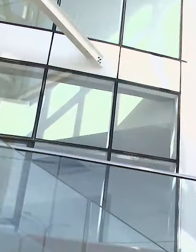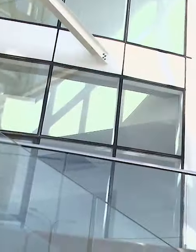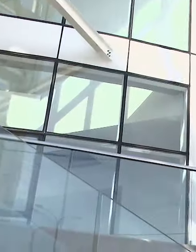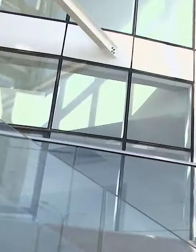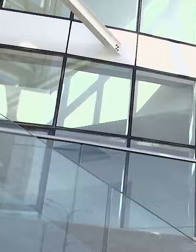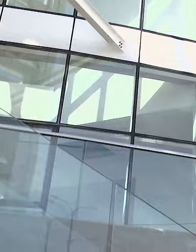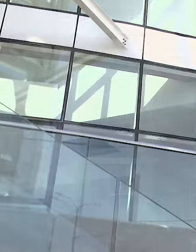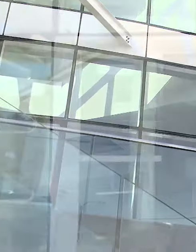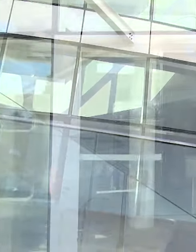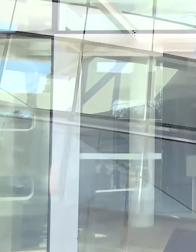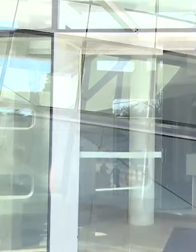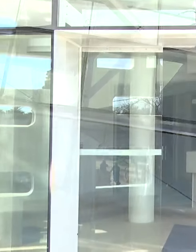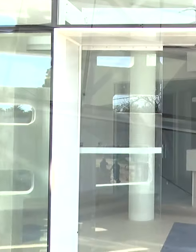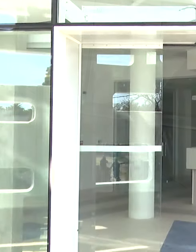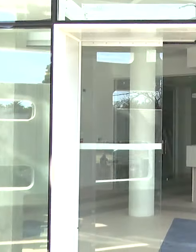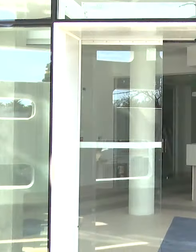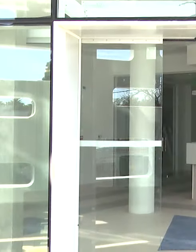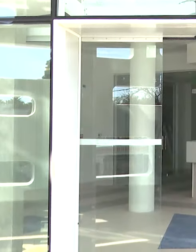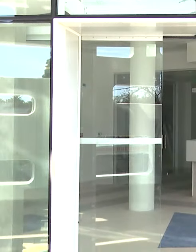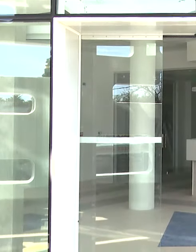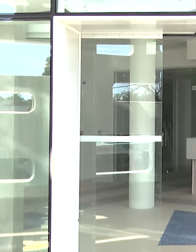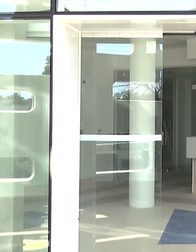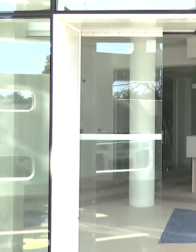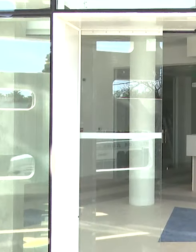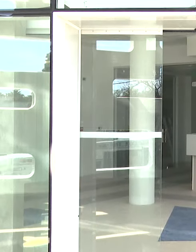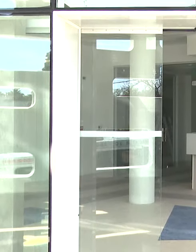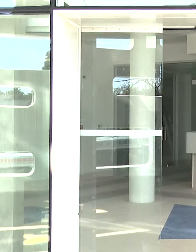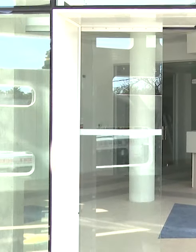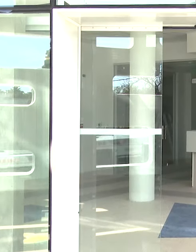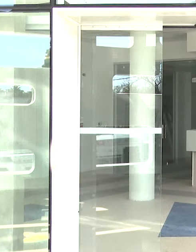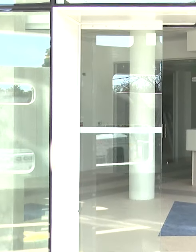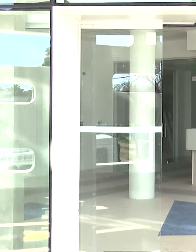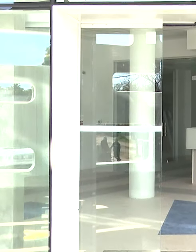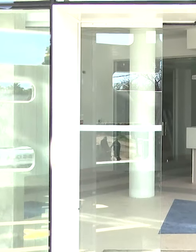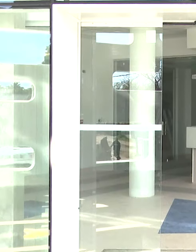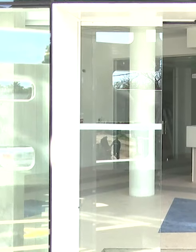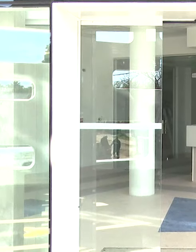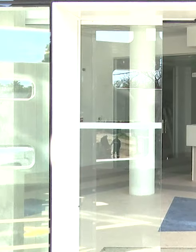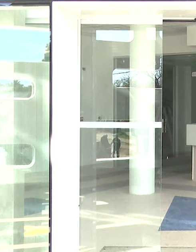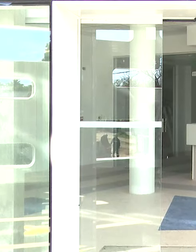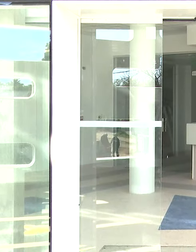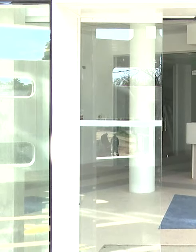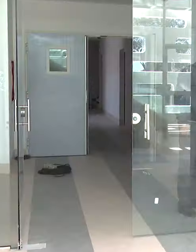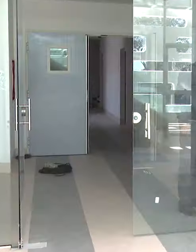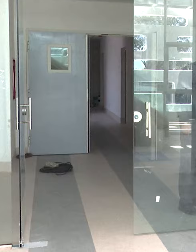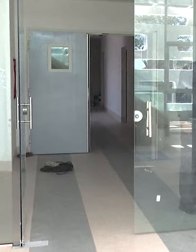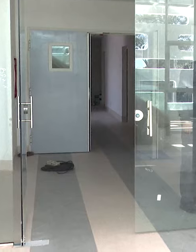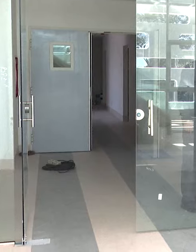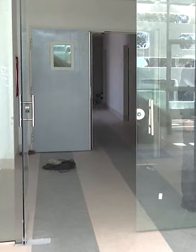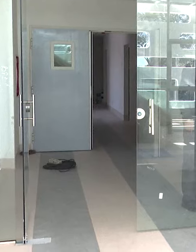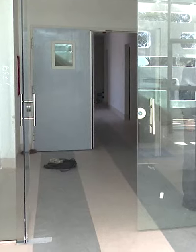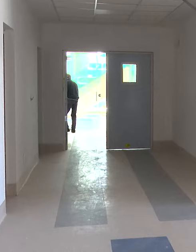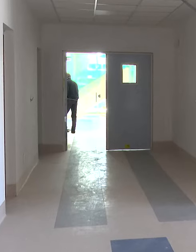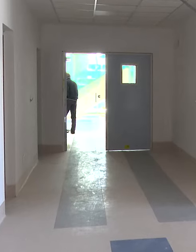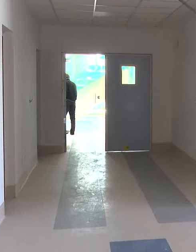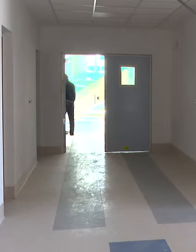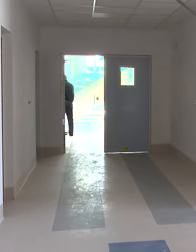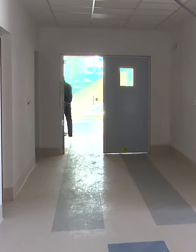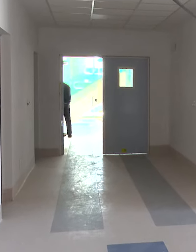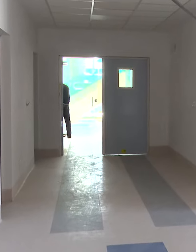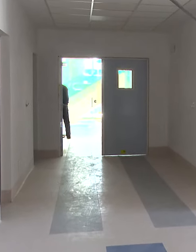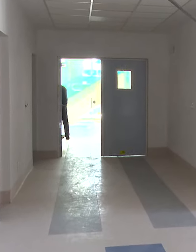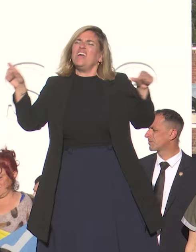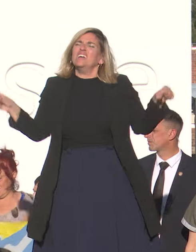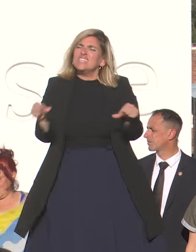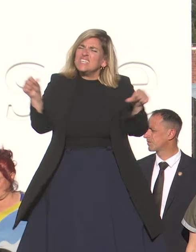demandas, se las entregamos a nuestro nuevo Departamento de Arquitectura, el cual realizó todo el diseño y la